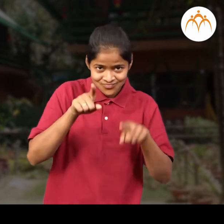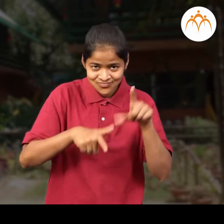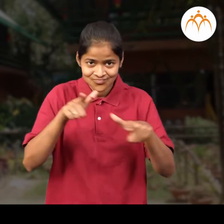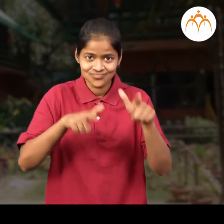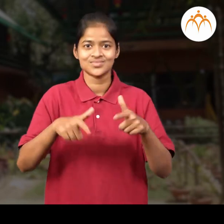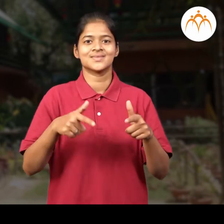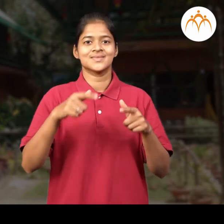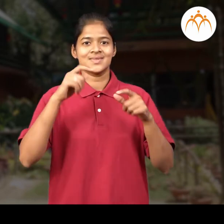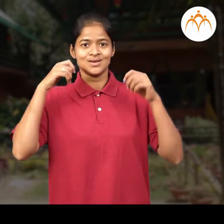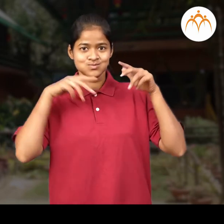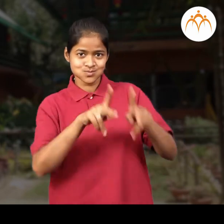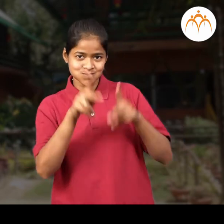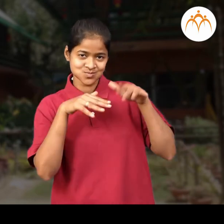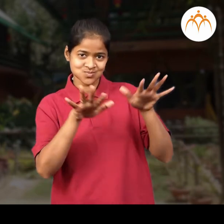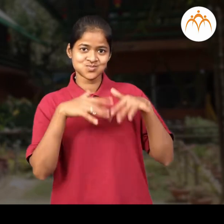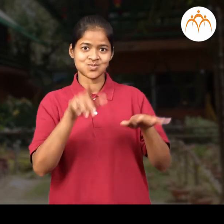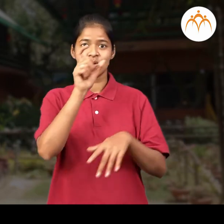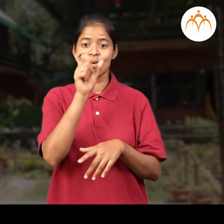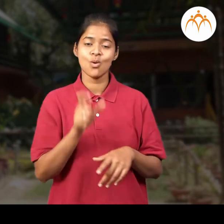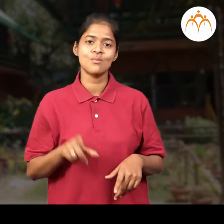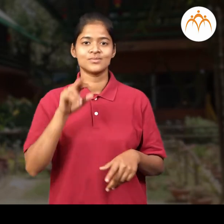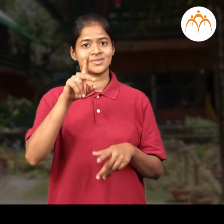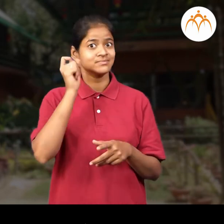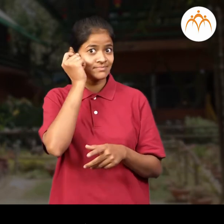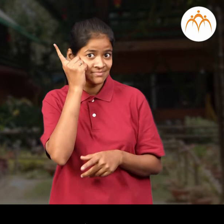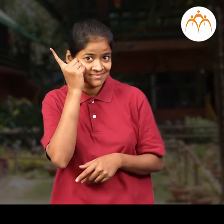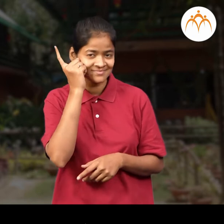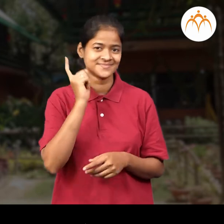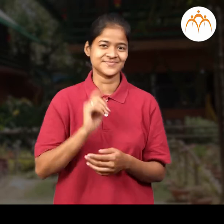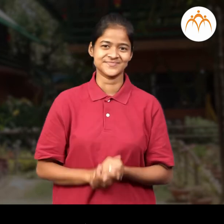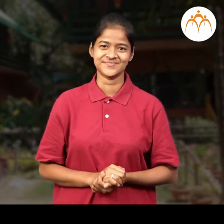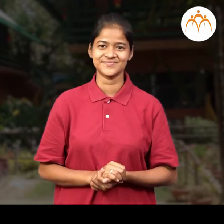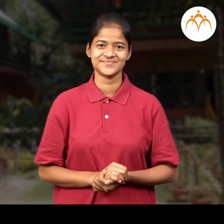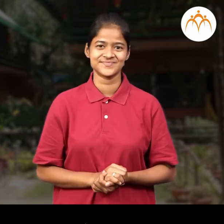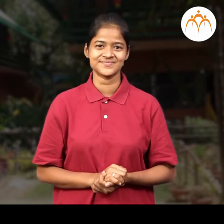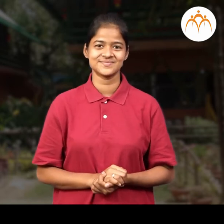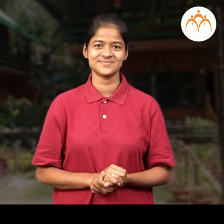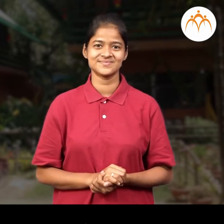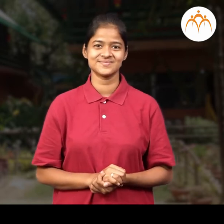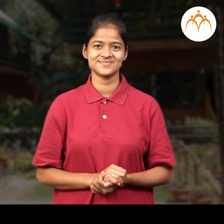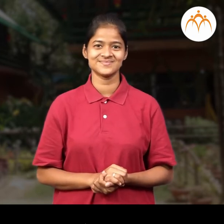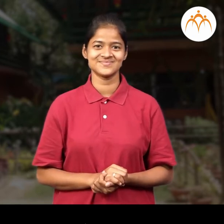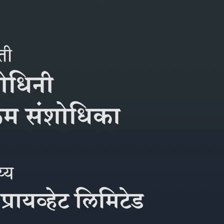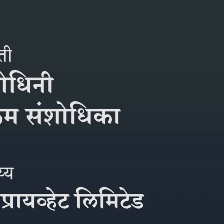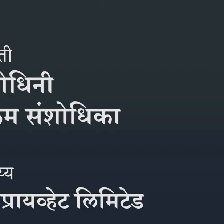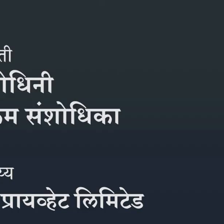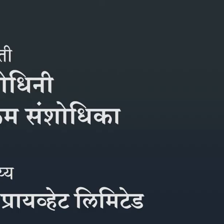मनी प्लांट, पायवाट, मोफथ, गर्दी या शब्दांचा अर्थ सम्झुन ग्यां?